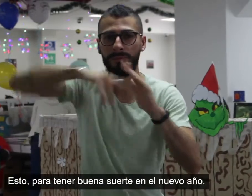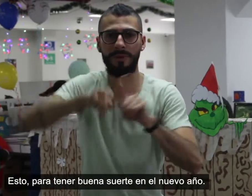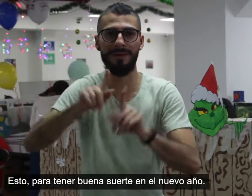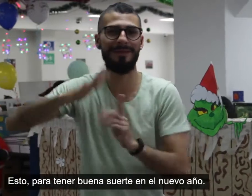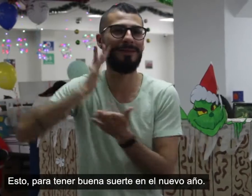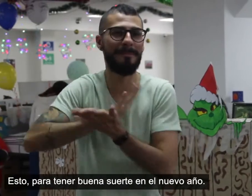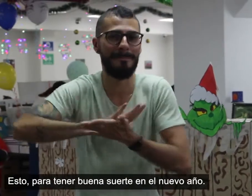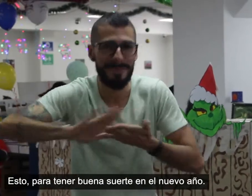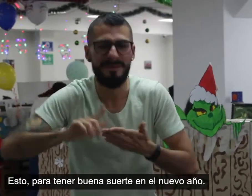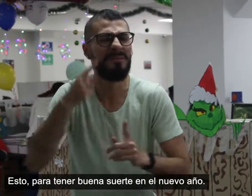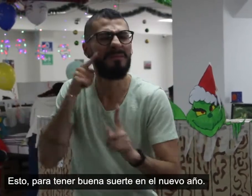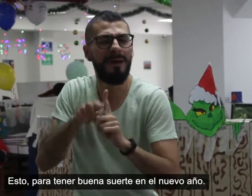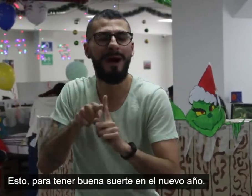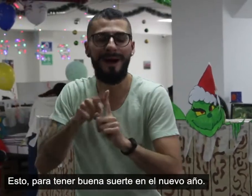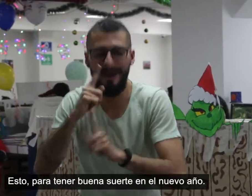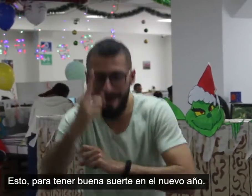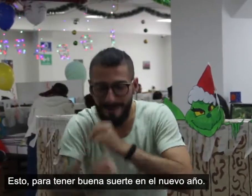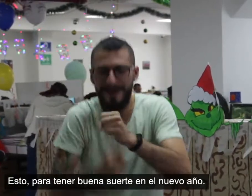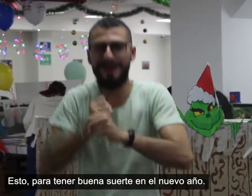Esto para tener buena suerte en el nuevo año.